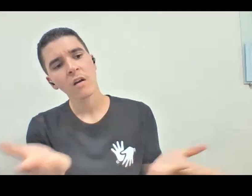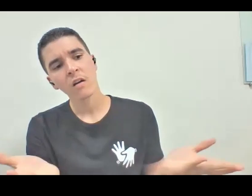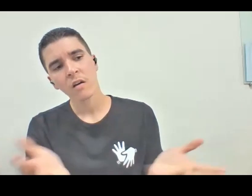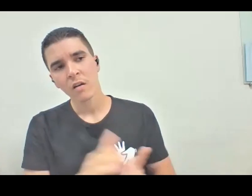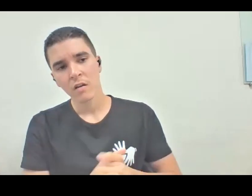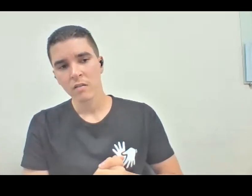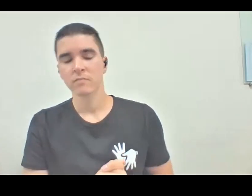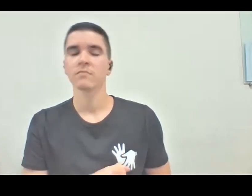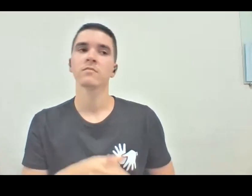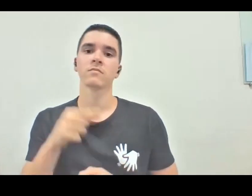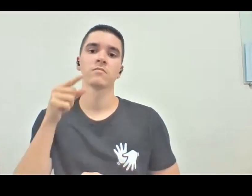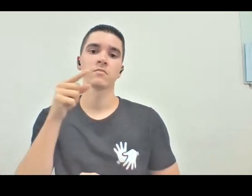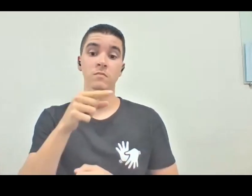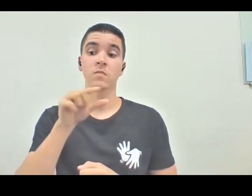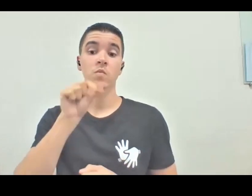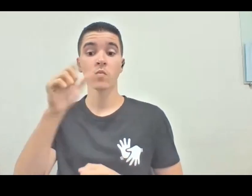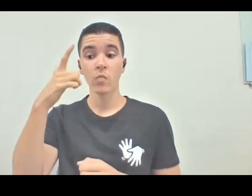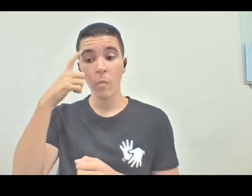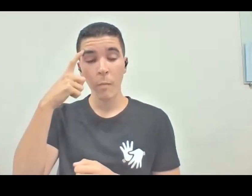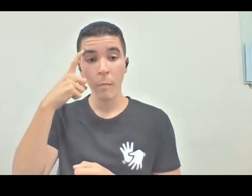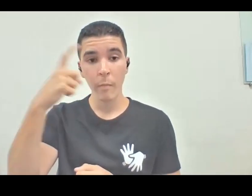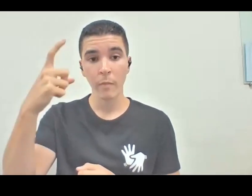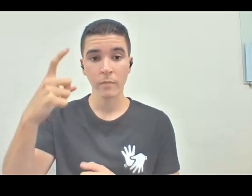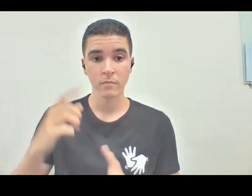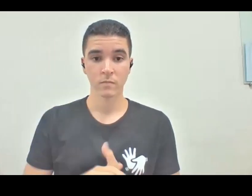Então, é isso. O que você acha? Porque eu, eu,